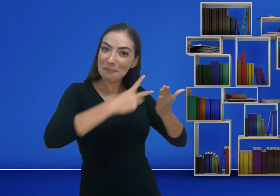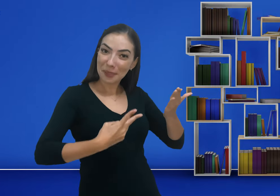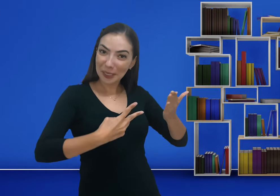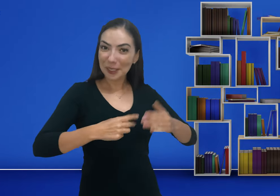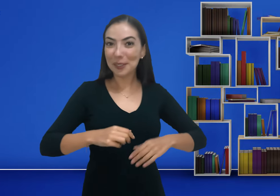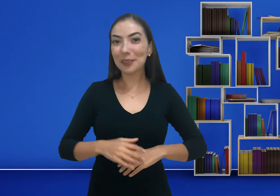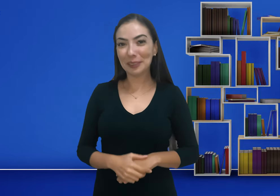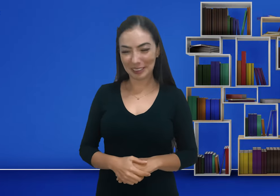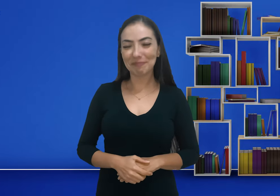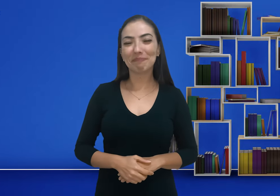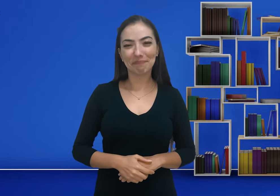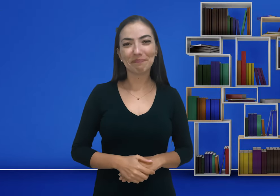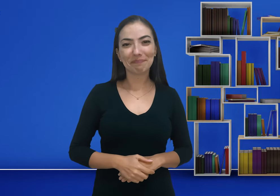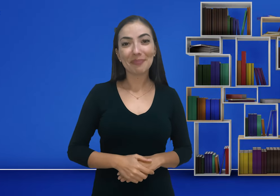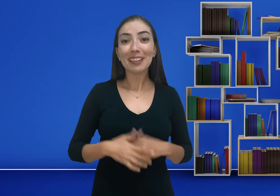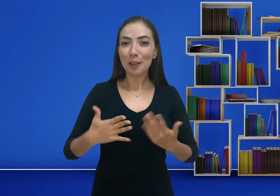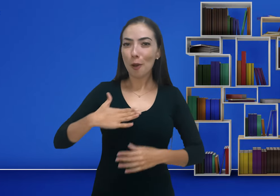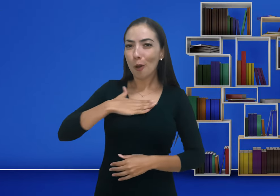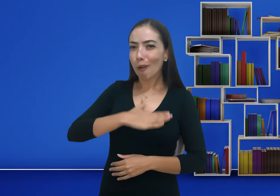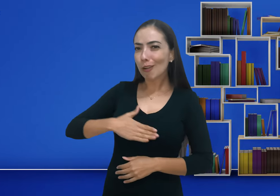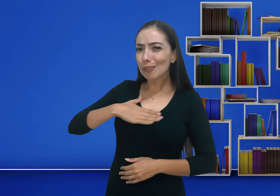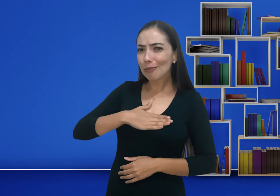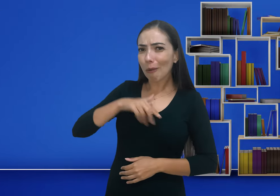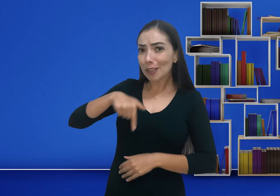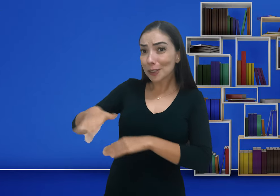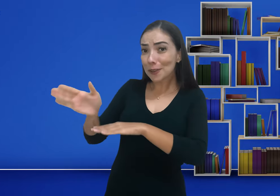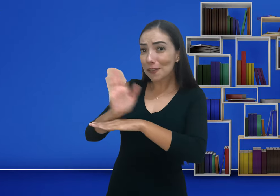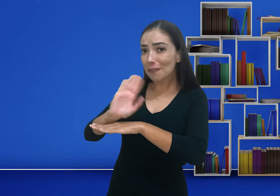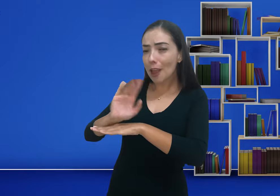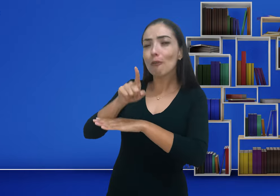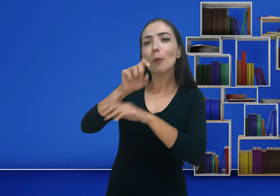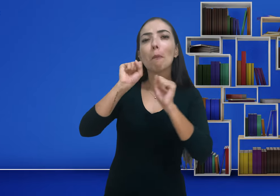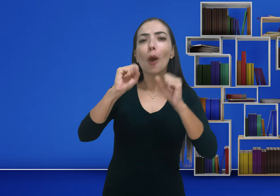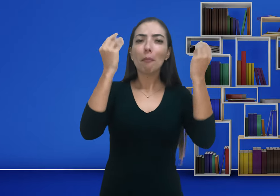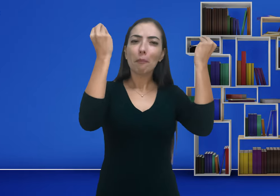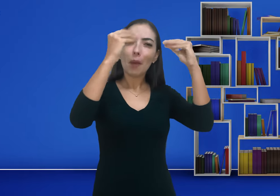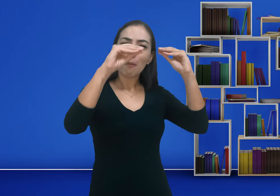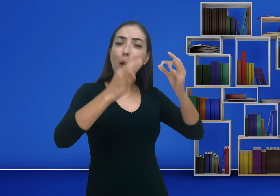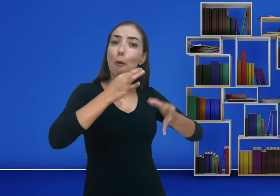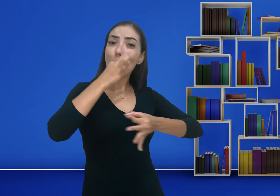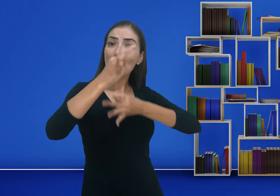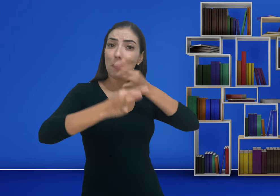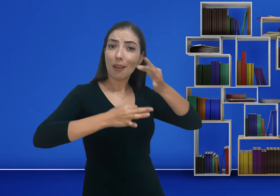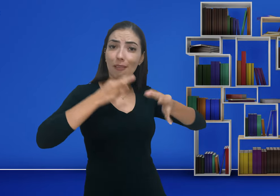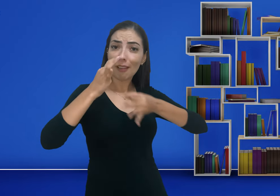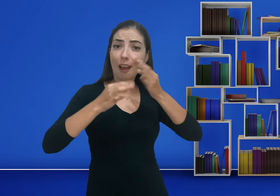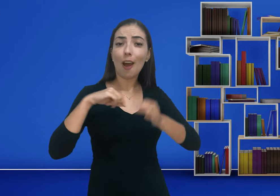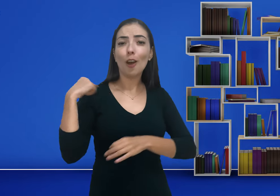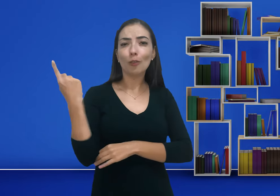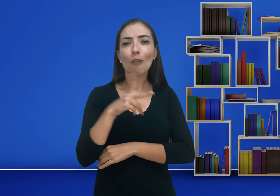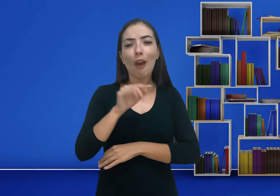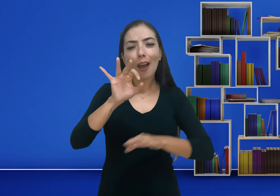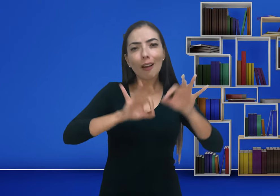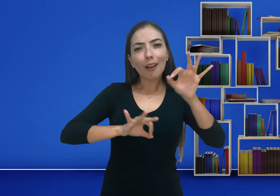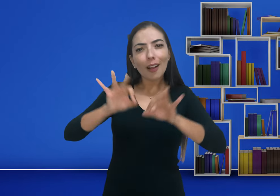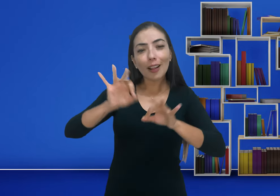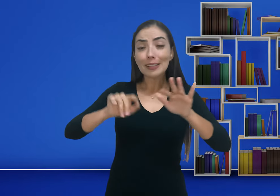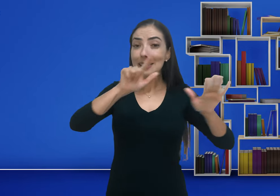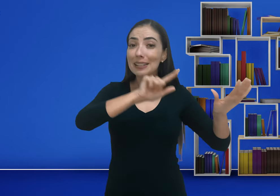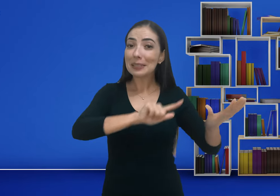-intérprete ou numa escola bilingüe. Você gostou desse vídeo? Então, coloque a sua opinião aqui embaixo. Que a